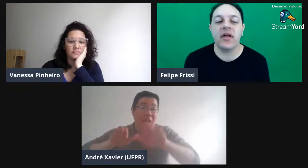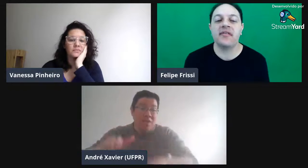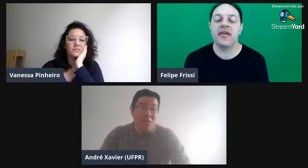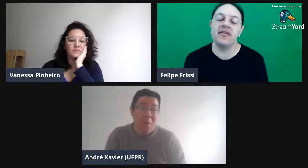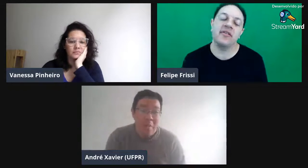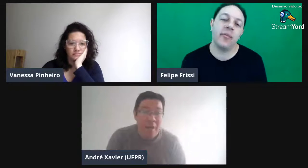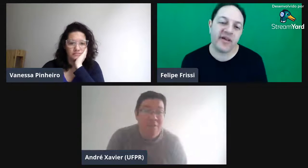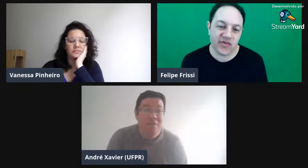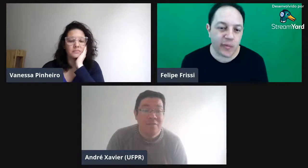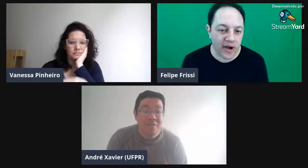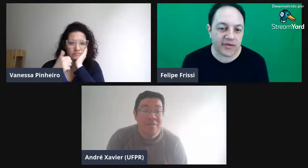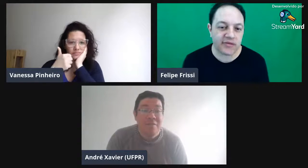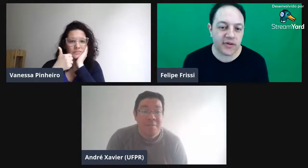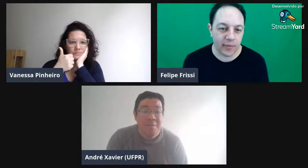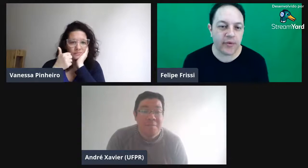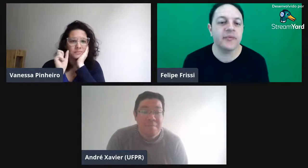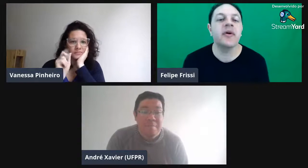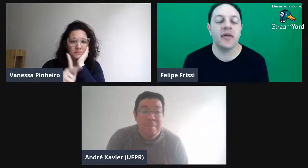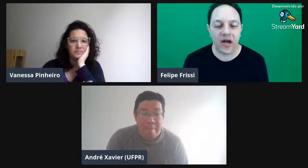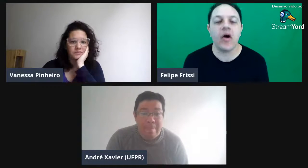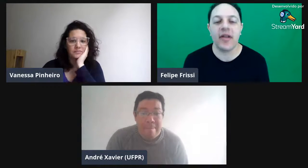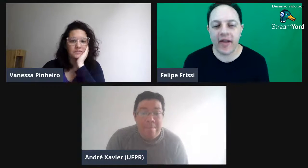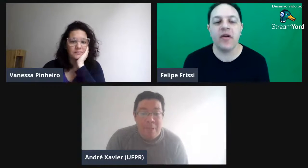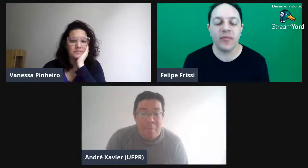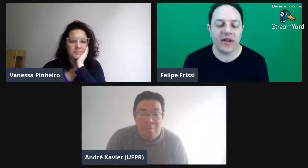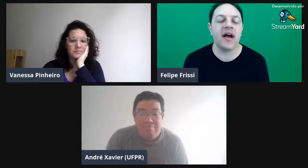esse seu passo a passo, tá bom? Ok, obrigado.